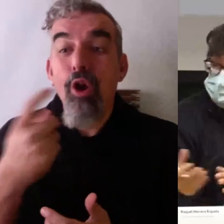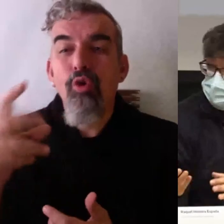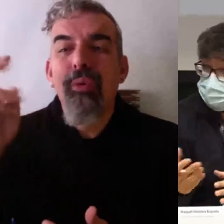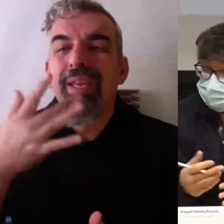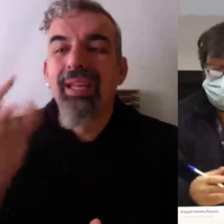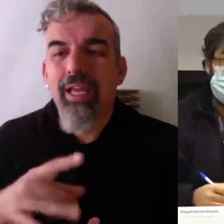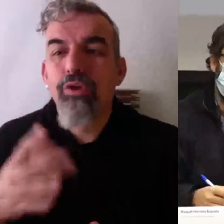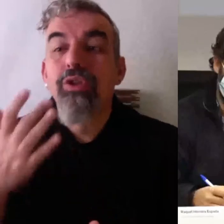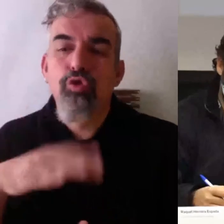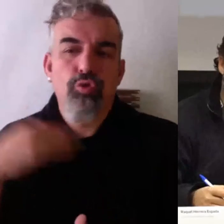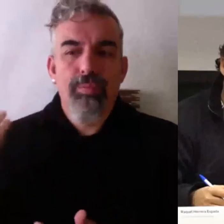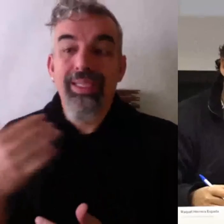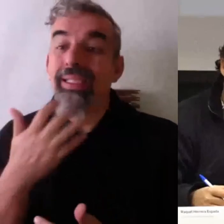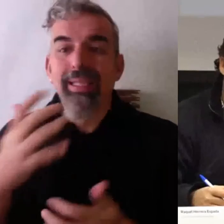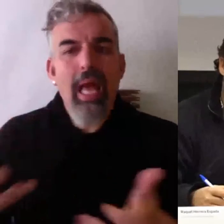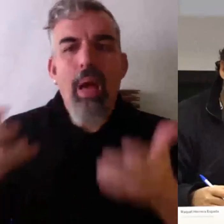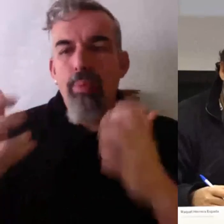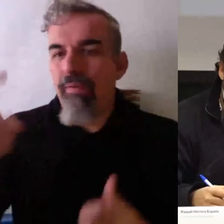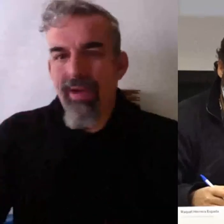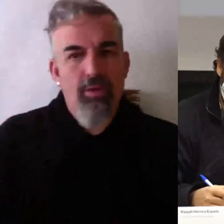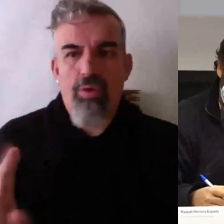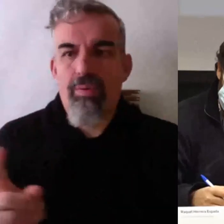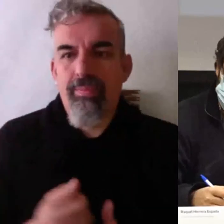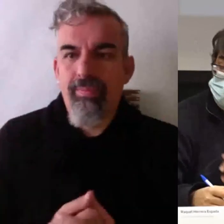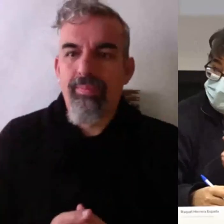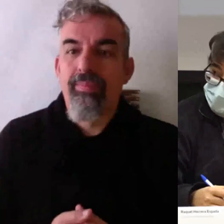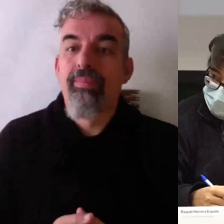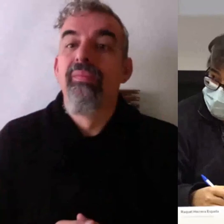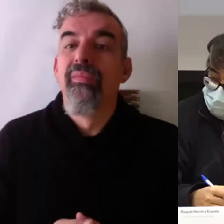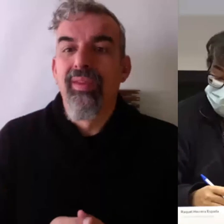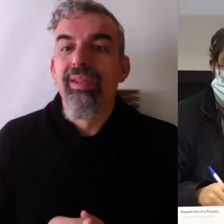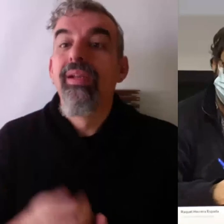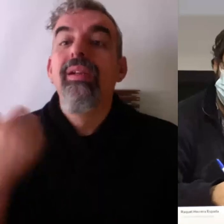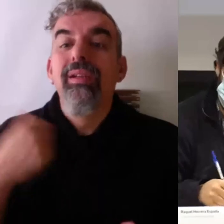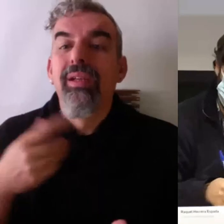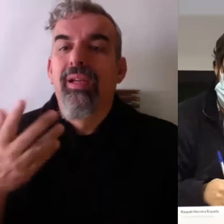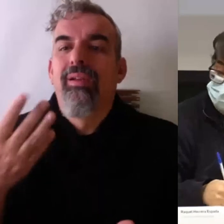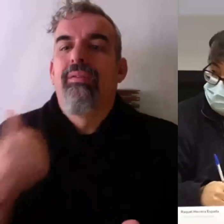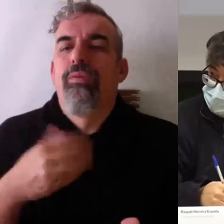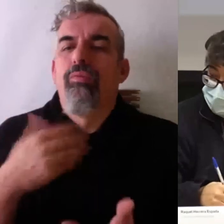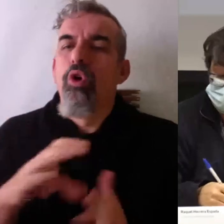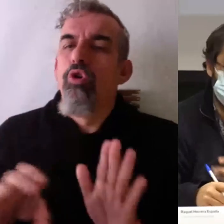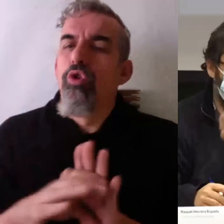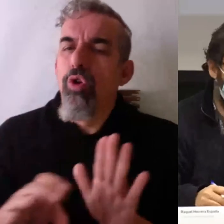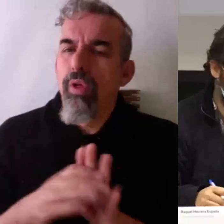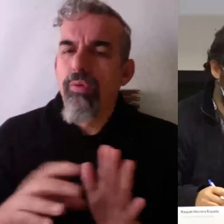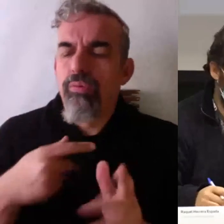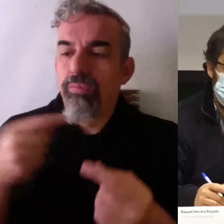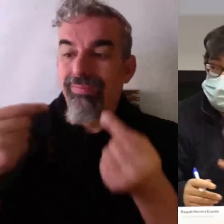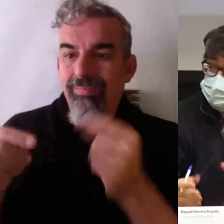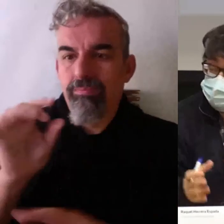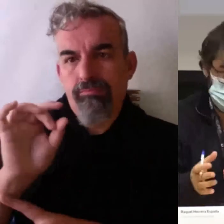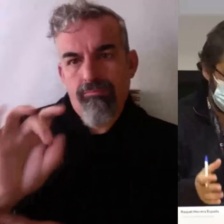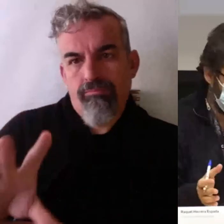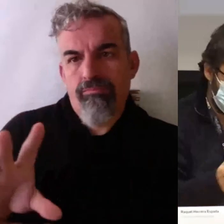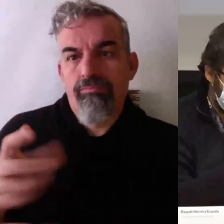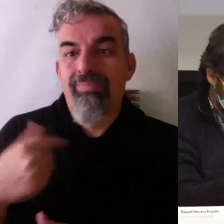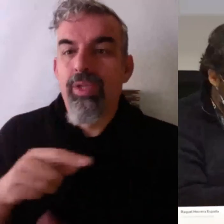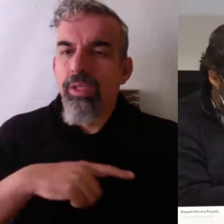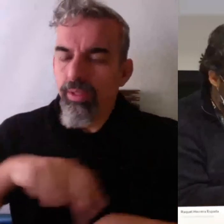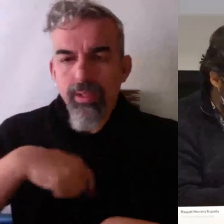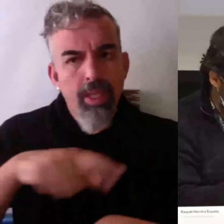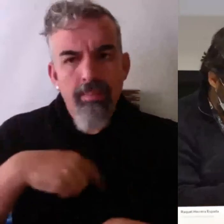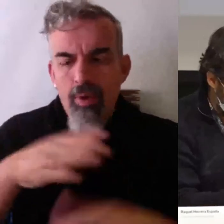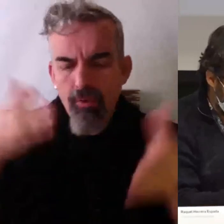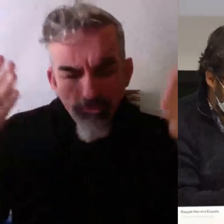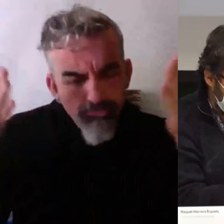En el caso del código, les devolvemos a traer el campo del código con corregido a cada uno con todos nuestros comentarios. Eso supone realmente casi tanto tiempo como el